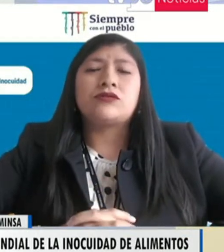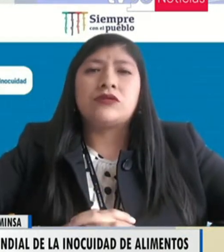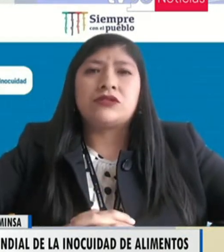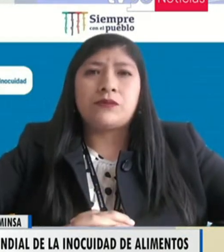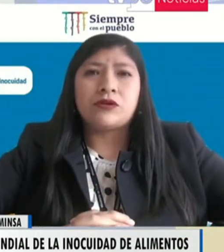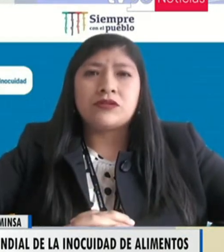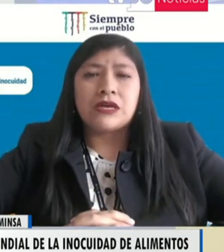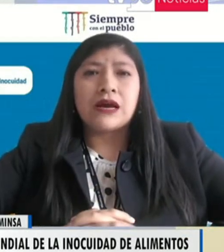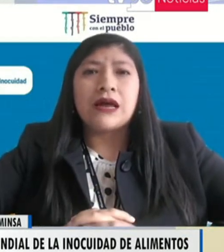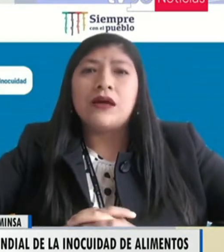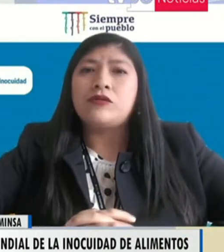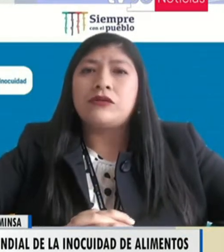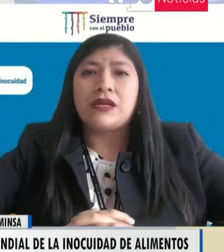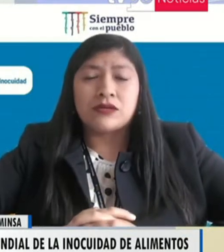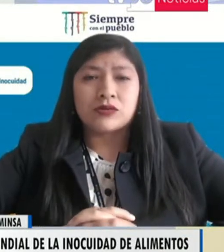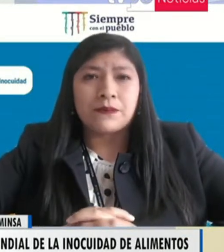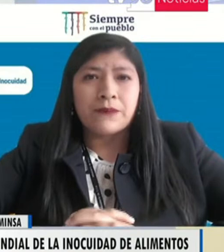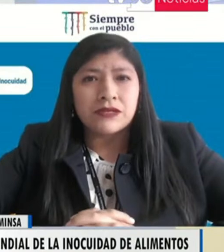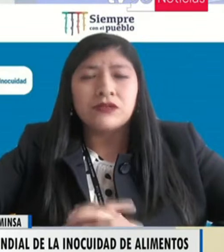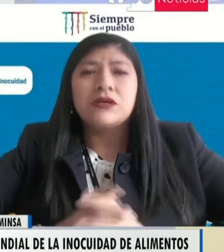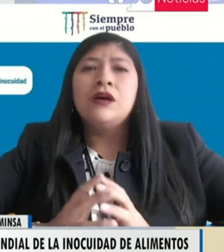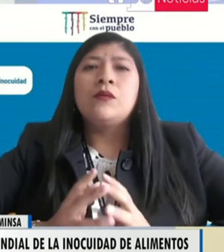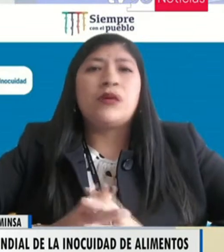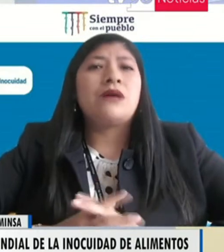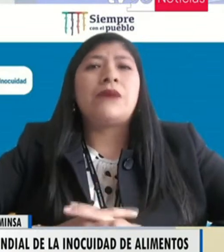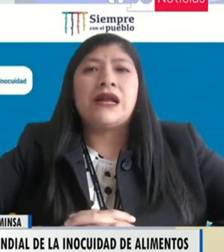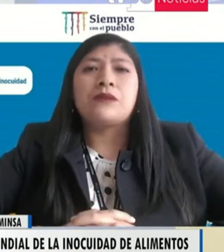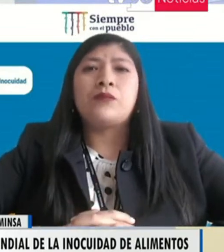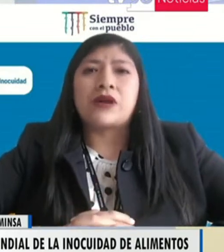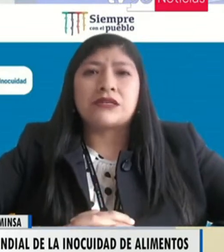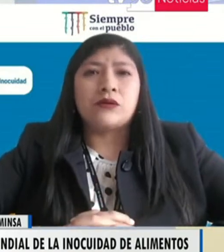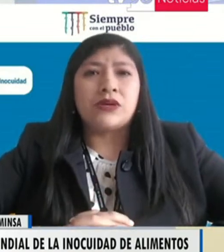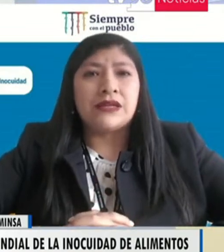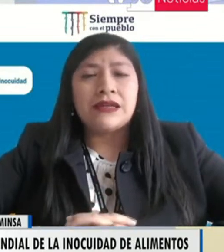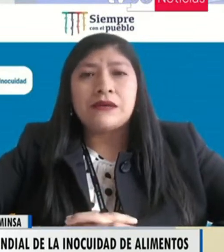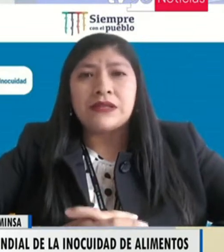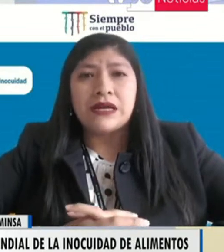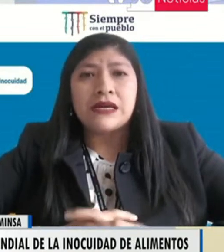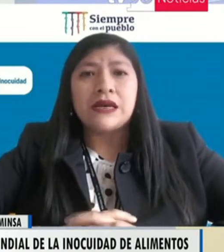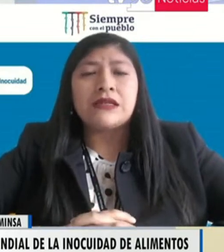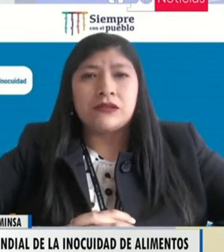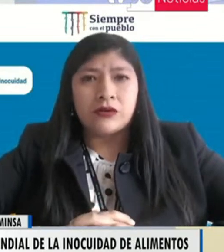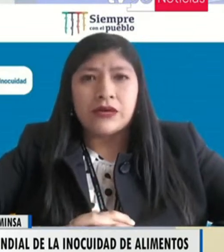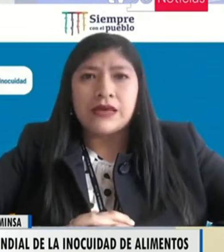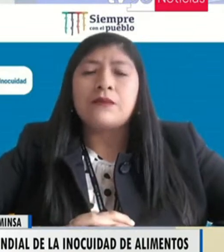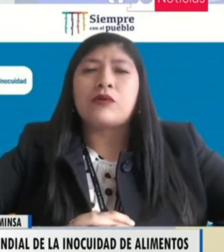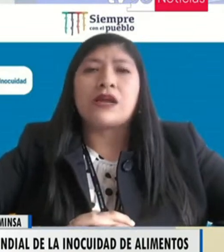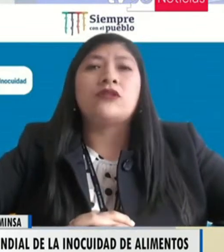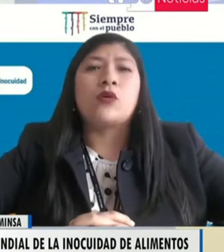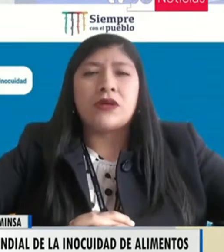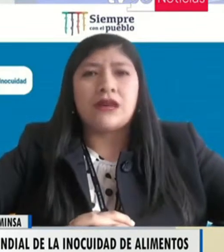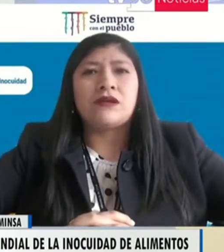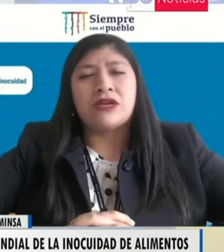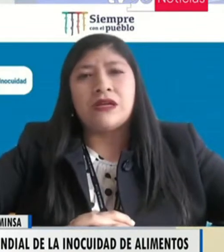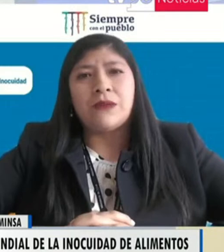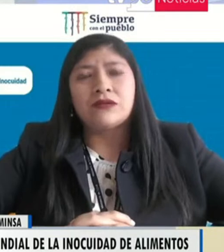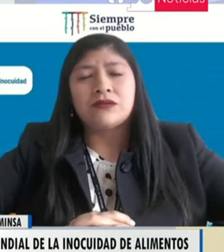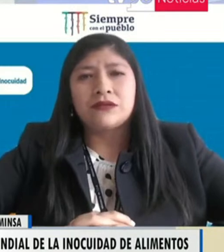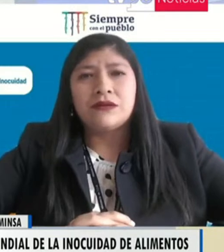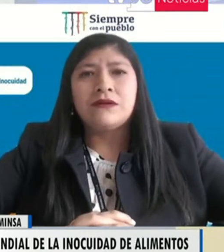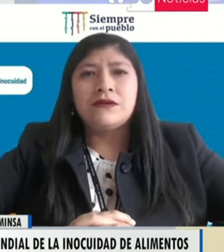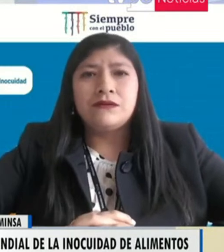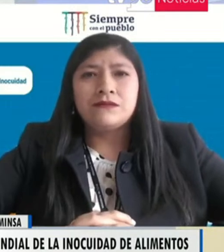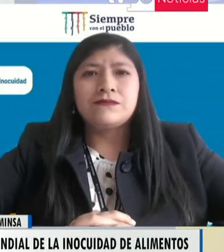integrar estos conceptos y que cada uno desde sus espacios puedan velar por la seguridad alimentaria y dentro de ella por la inocuidad de los